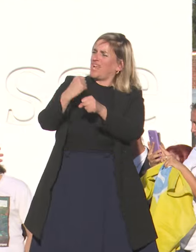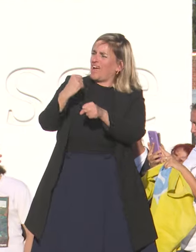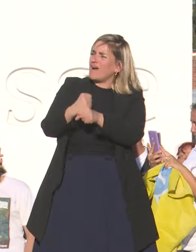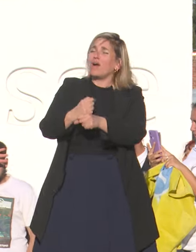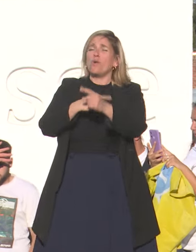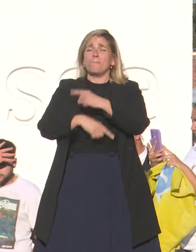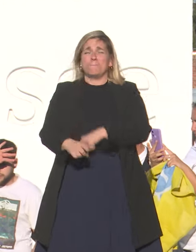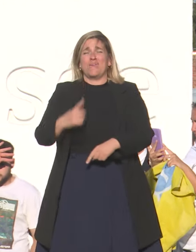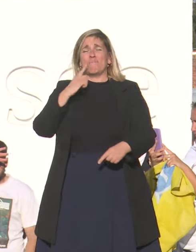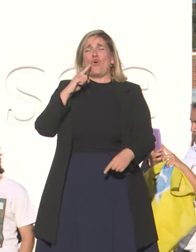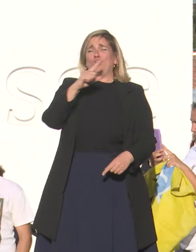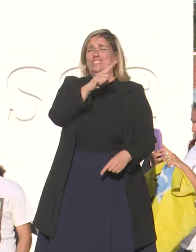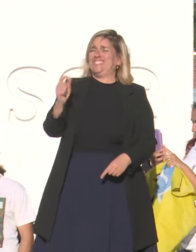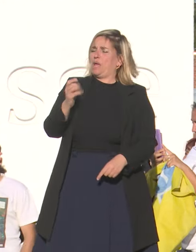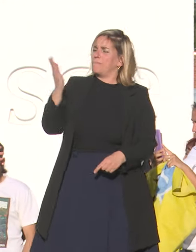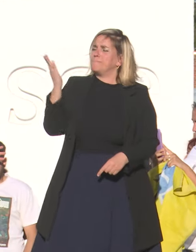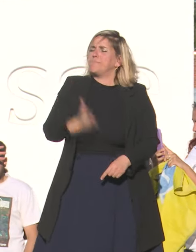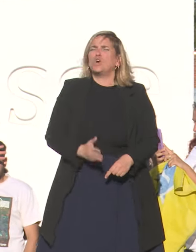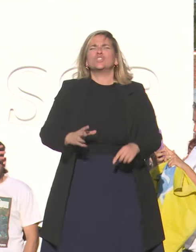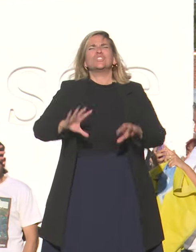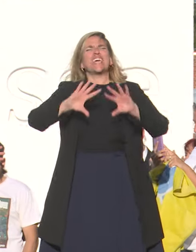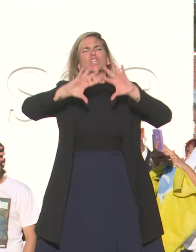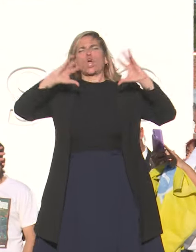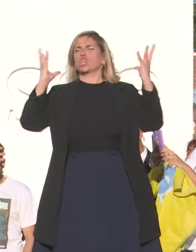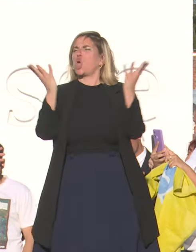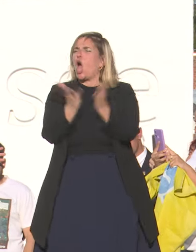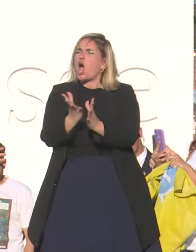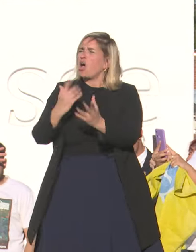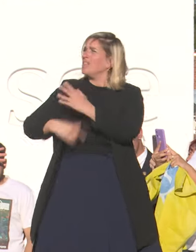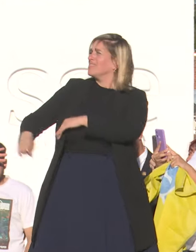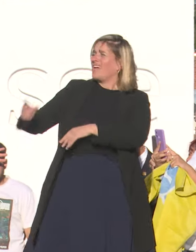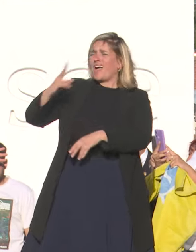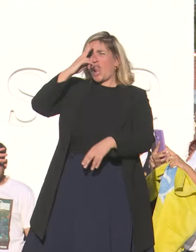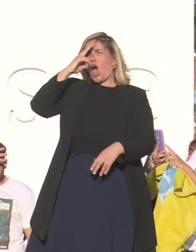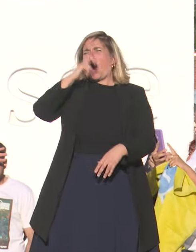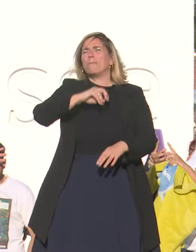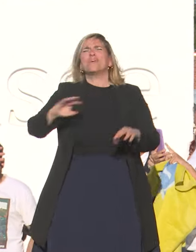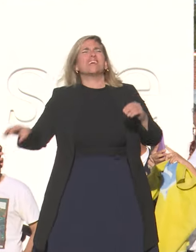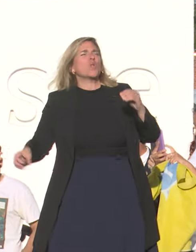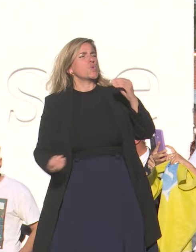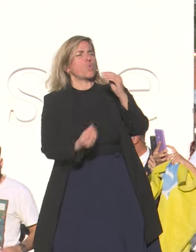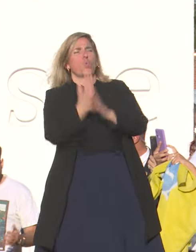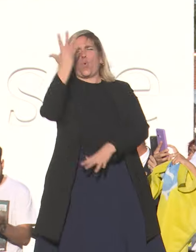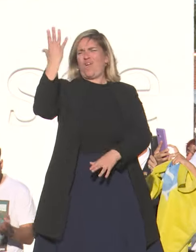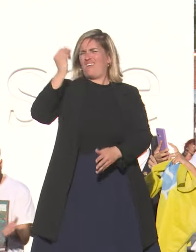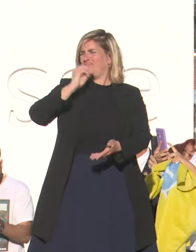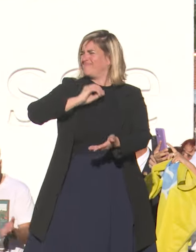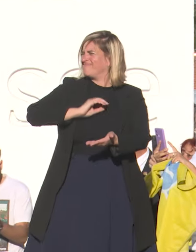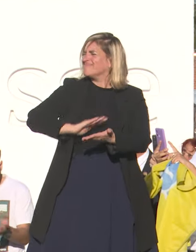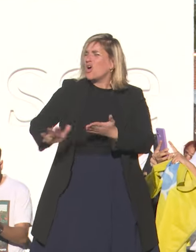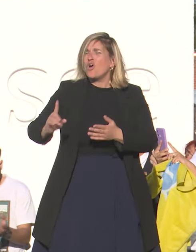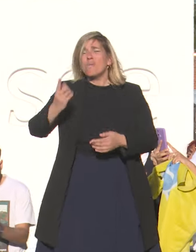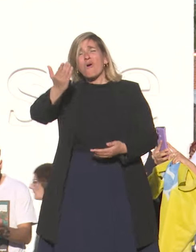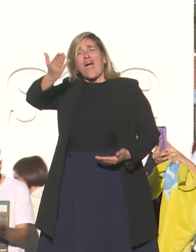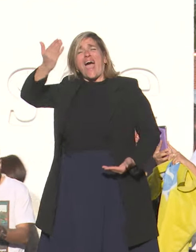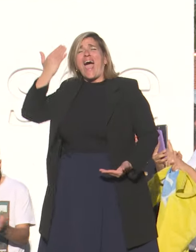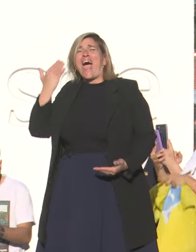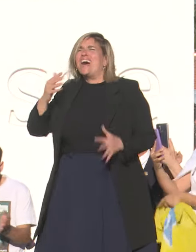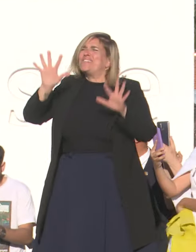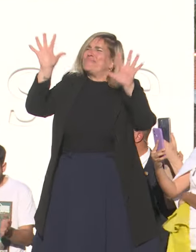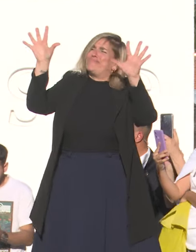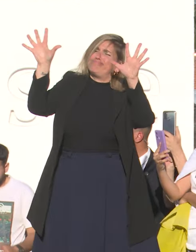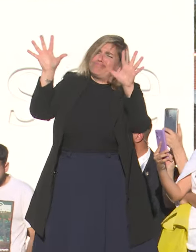del 100% de todo el centro de salud. Porque el centro de salud estaba